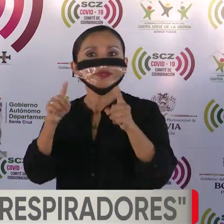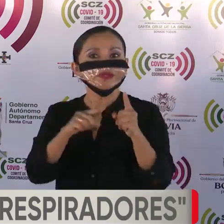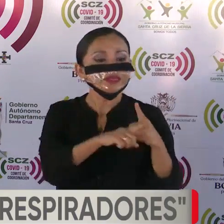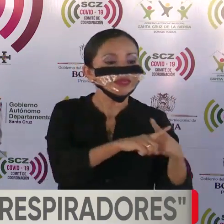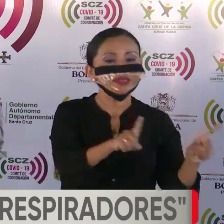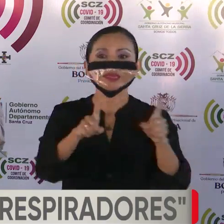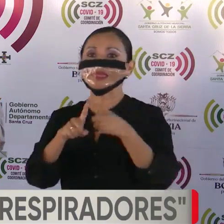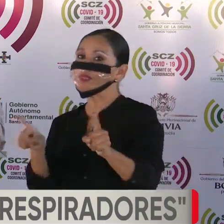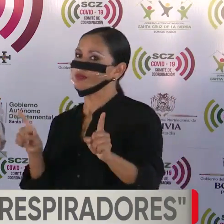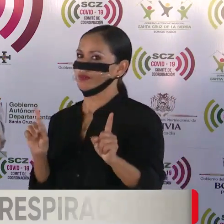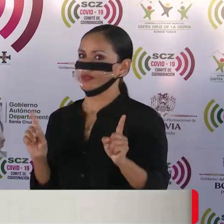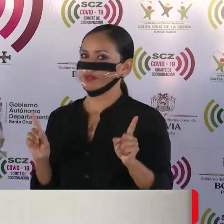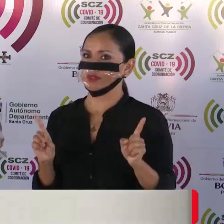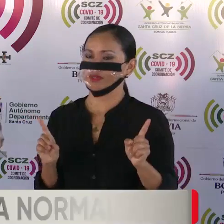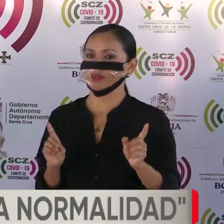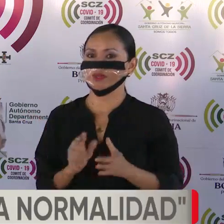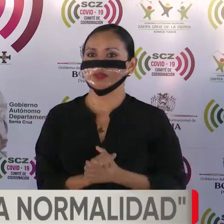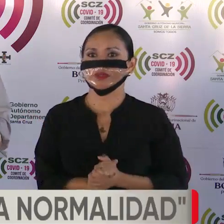diferentes.